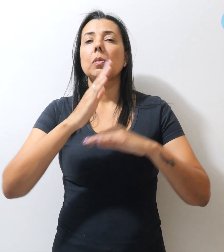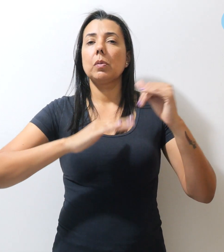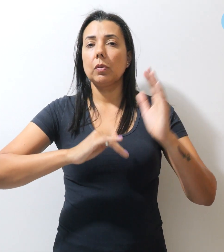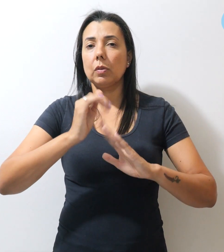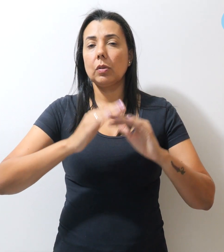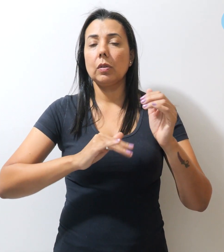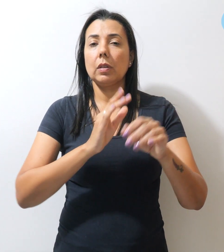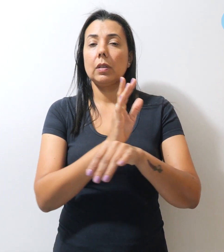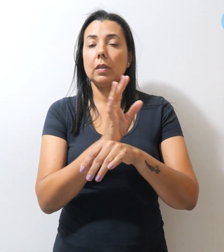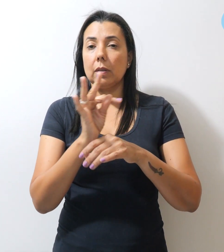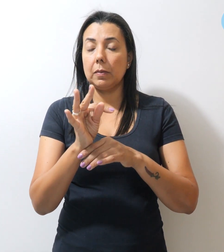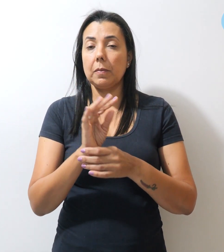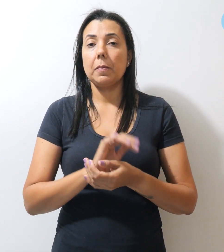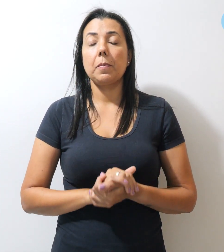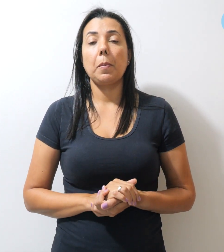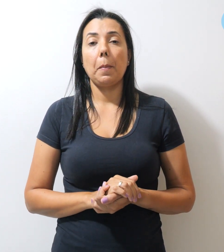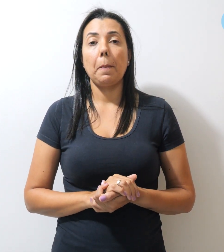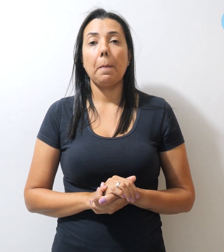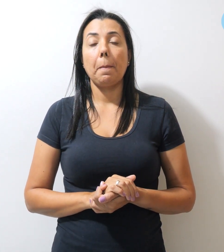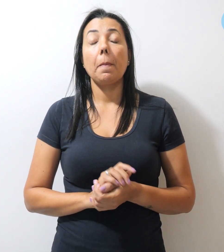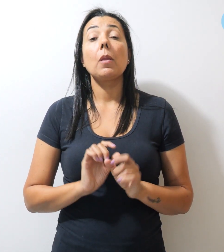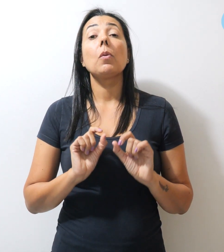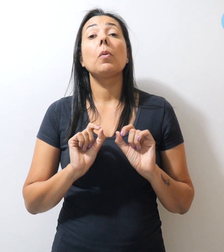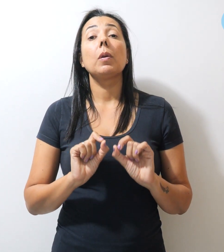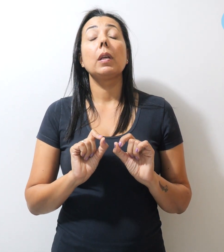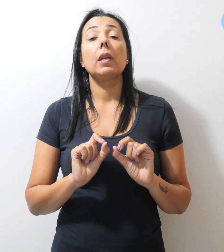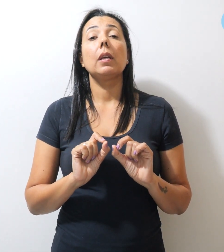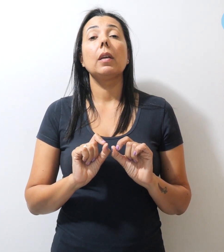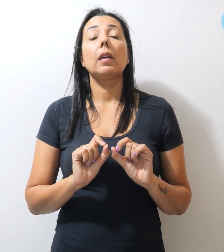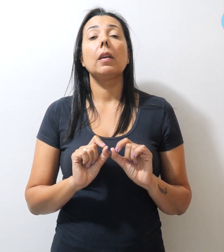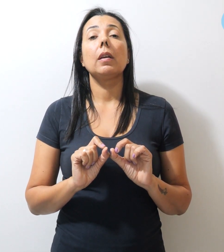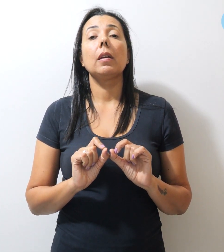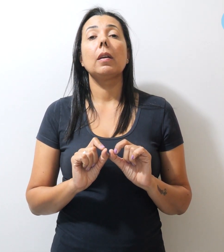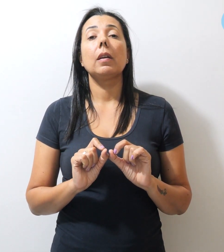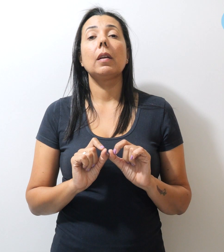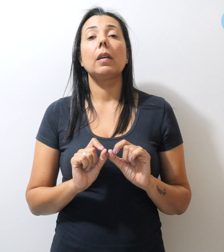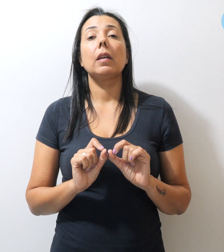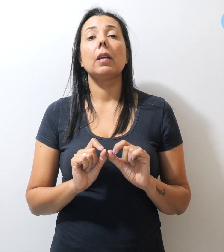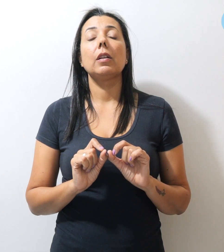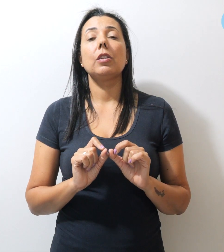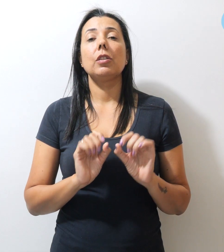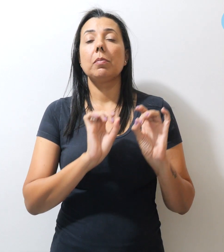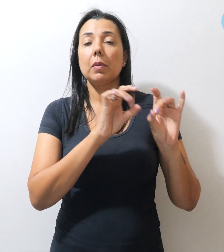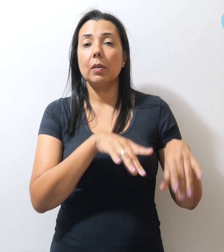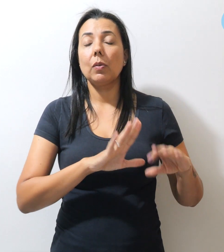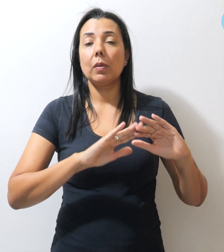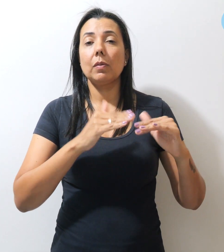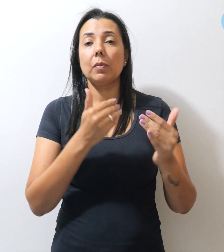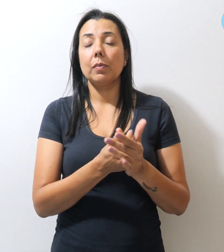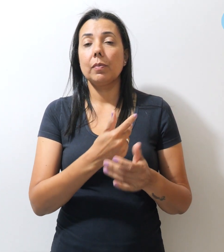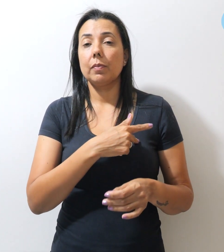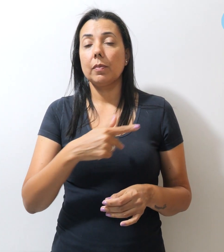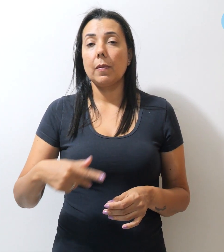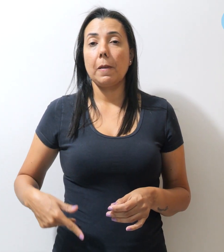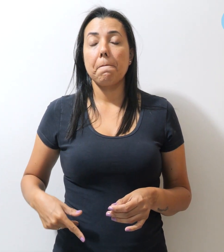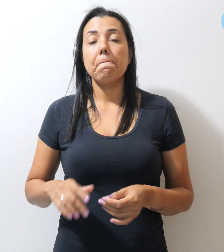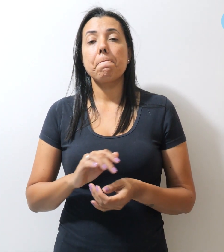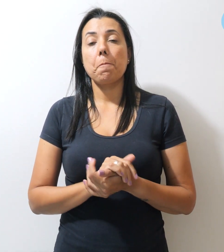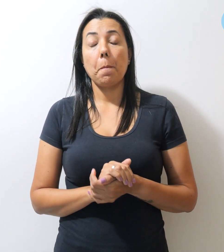contrato temporário, o que é uma das formas de sucateamento da educação pública. Por isso,